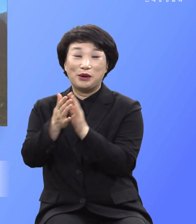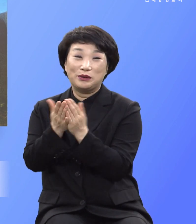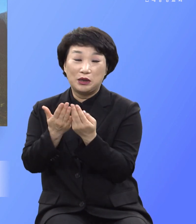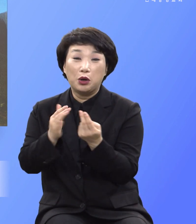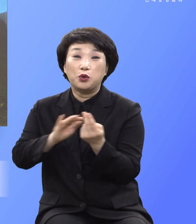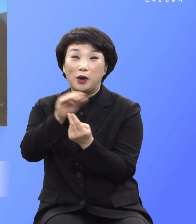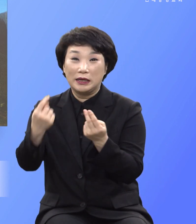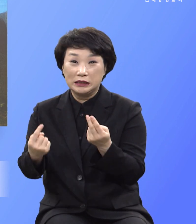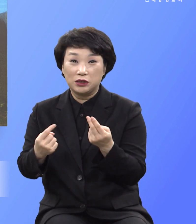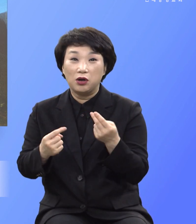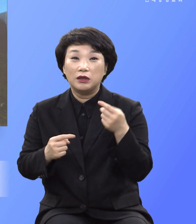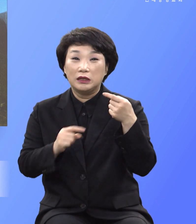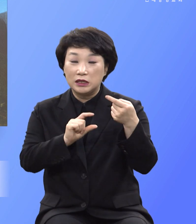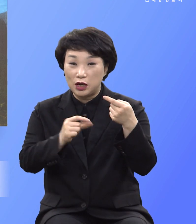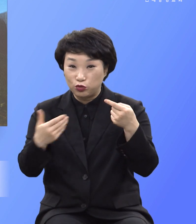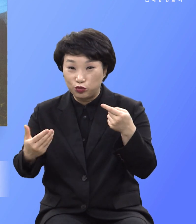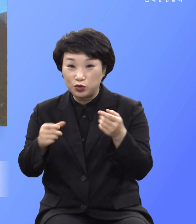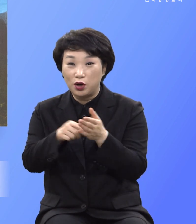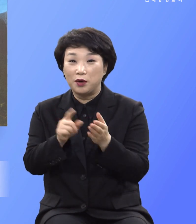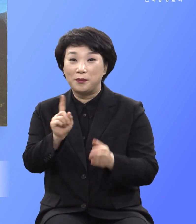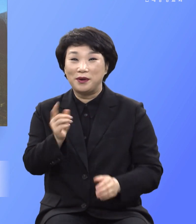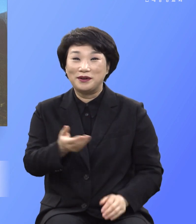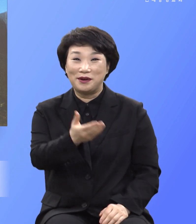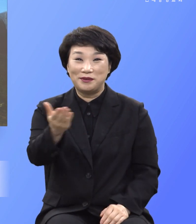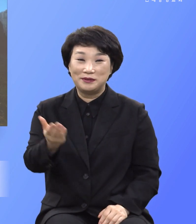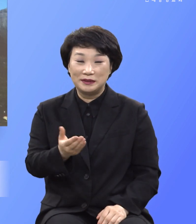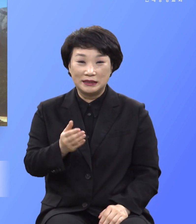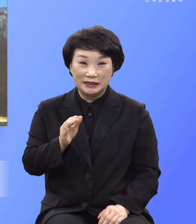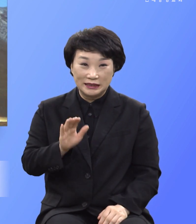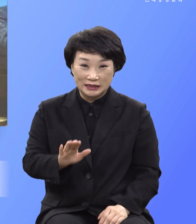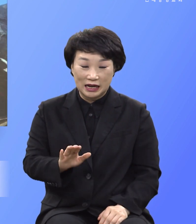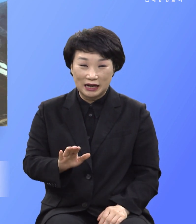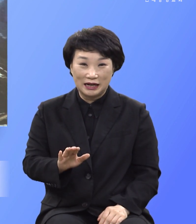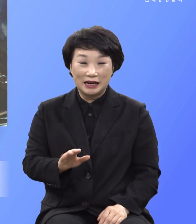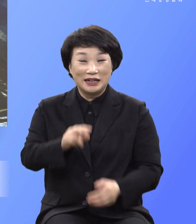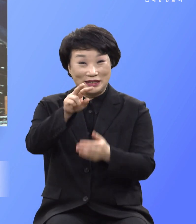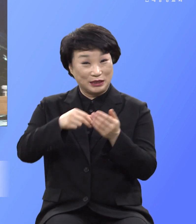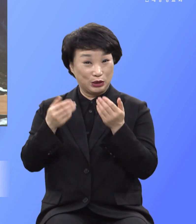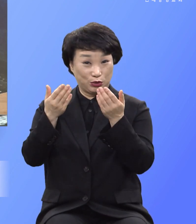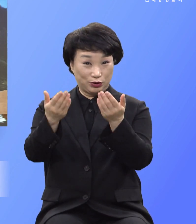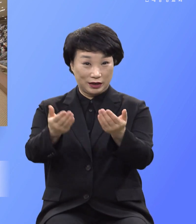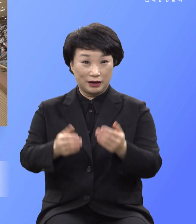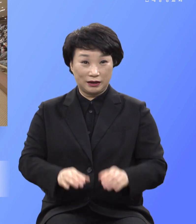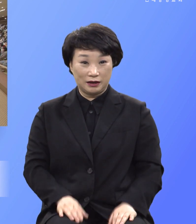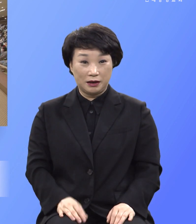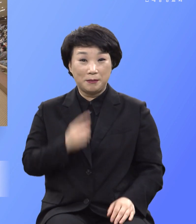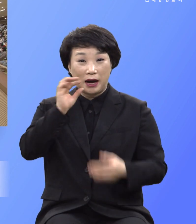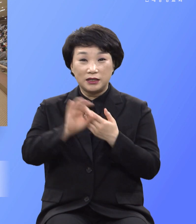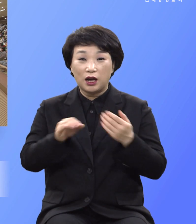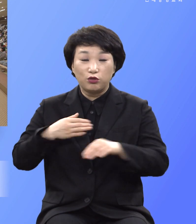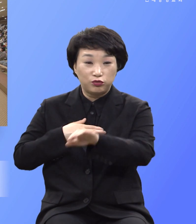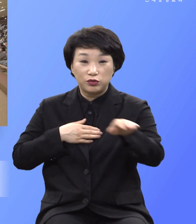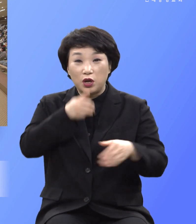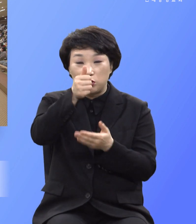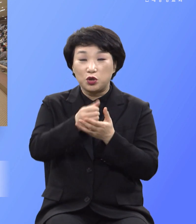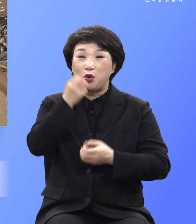1장 9절에 뭐라고 말씀하셨느냐 한번 읽어보세요 만일 우리가 우리 죄를 자백하면